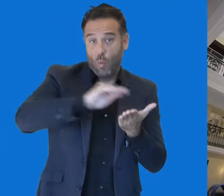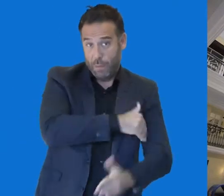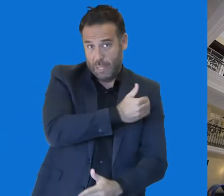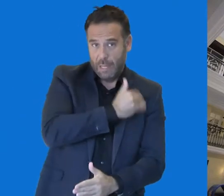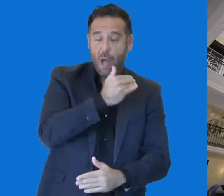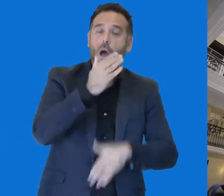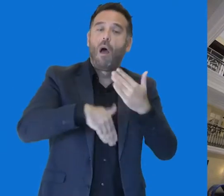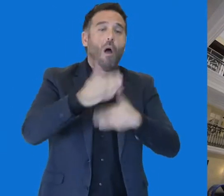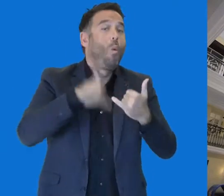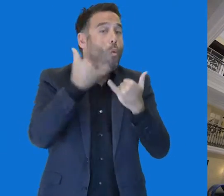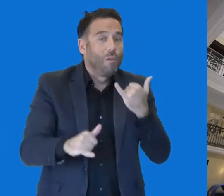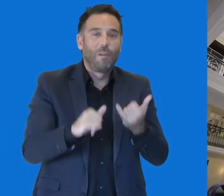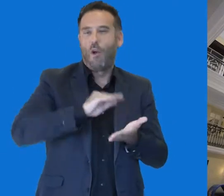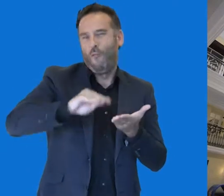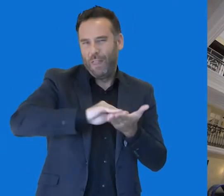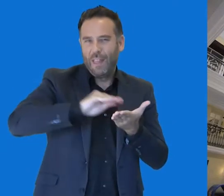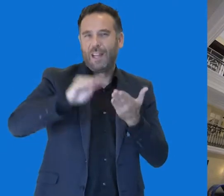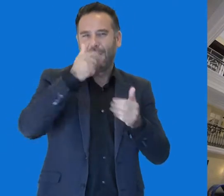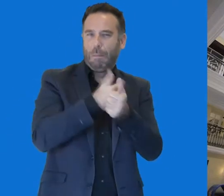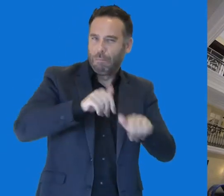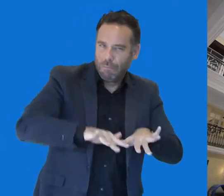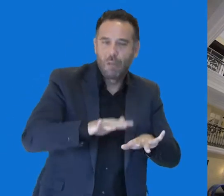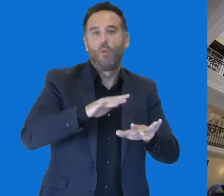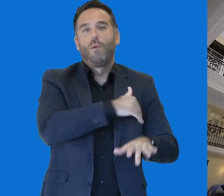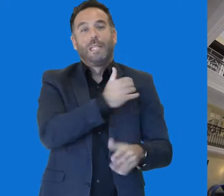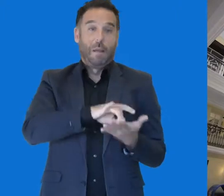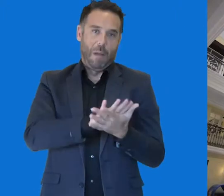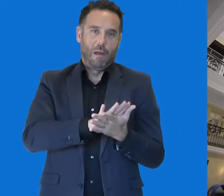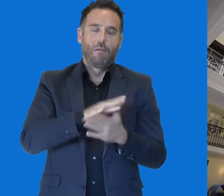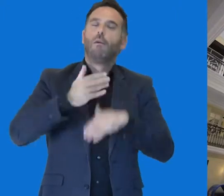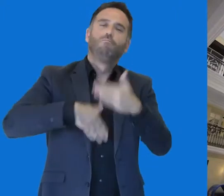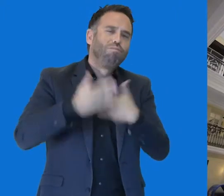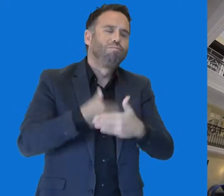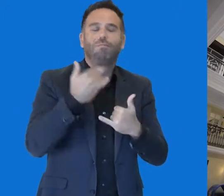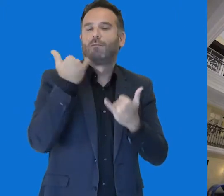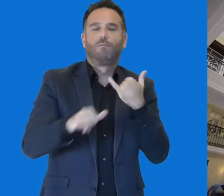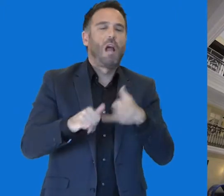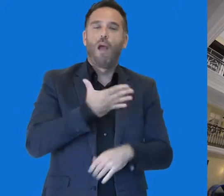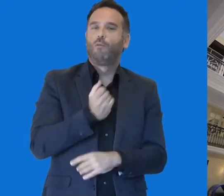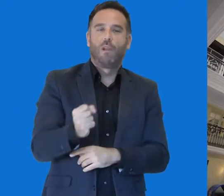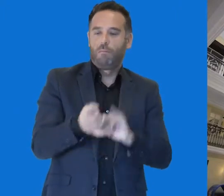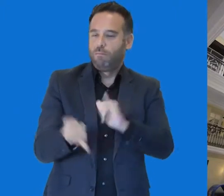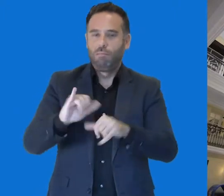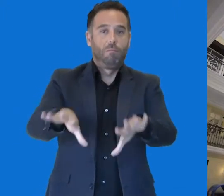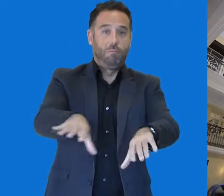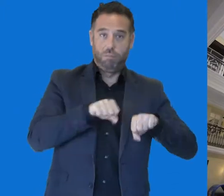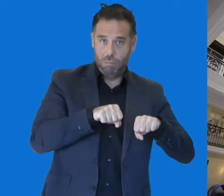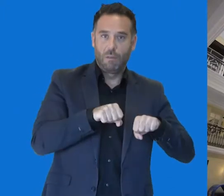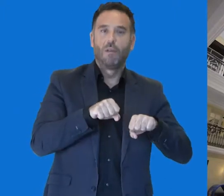y por último se usó para las oficinas de la Universidad de Málaga. Finalmente el Ayuntamiento recuperó el uso de este Palacete de la